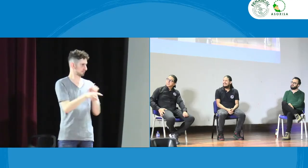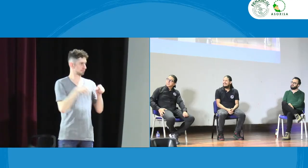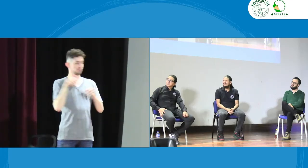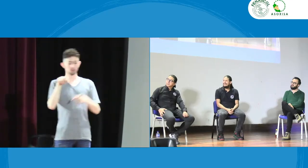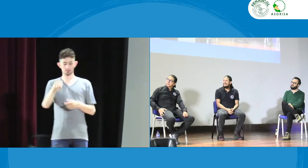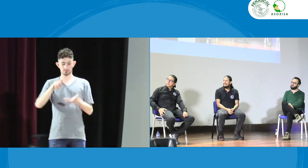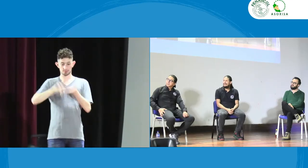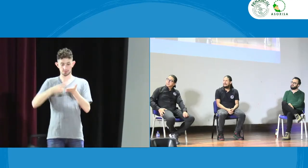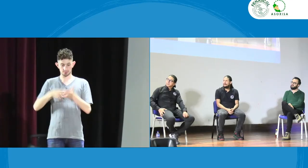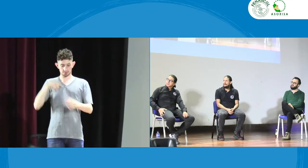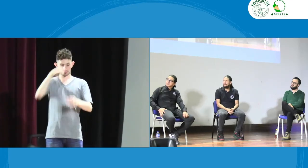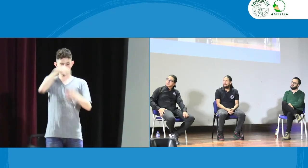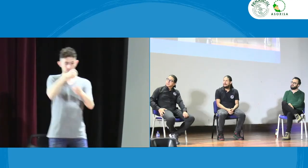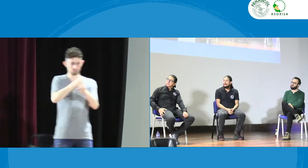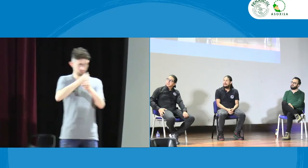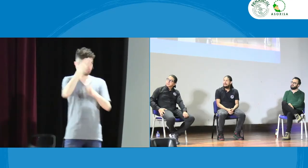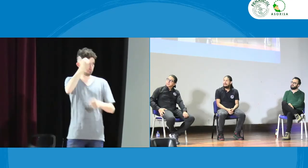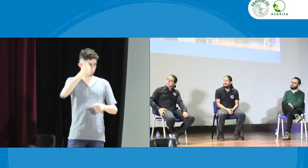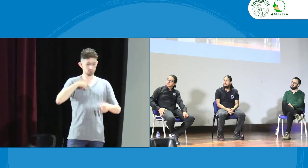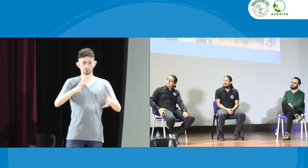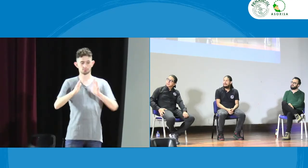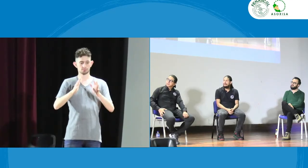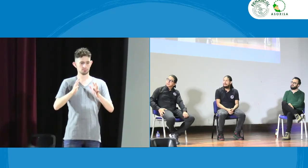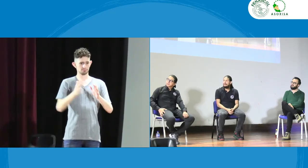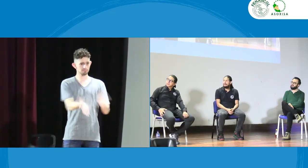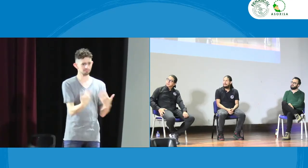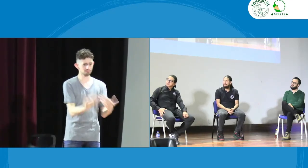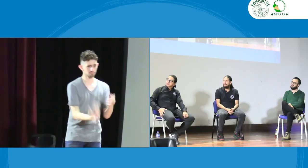otra pregunta recibir otra aclaración